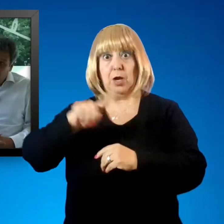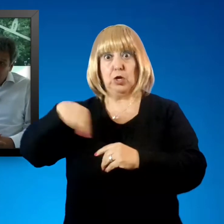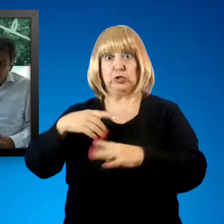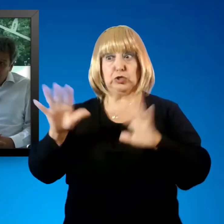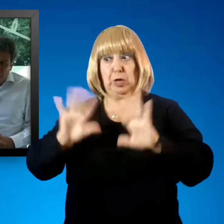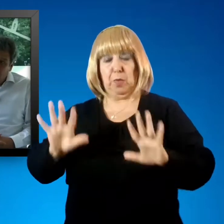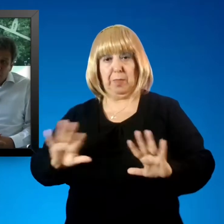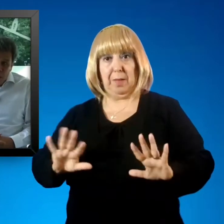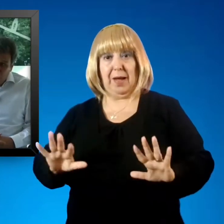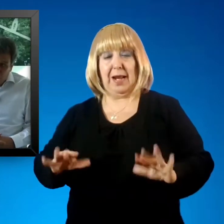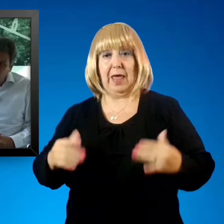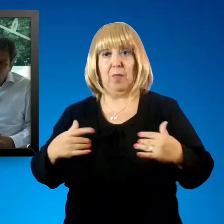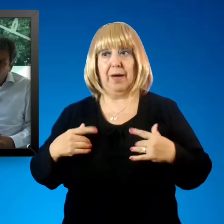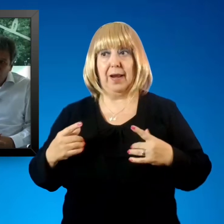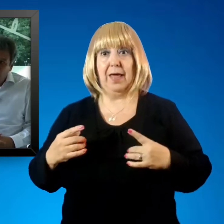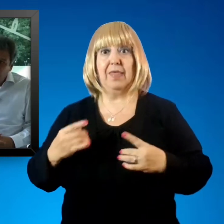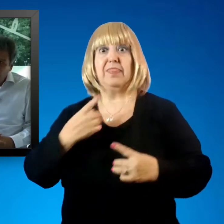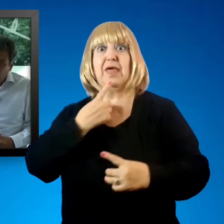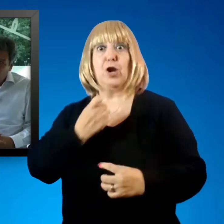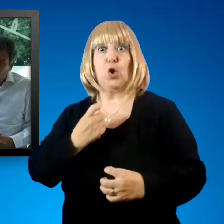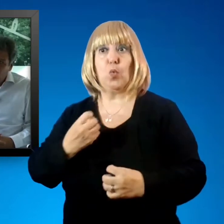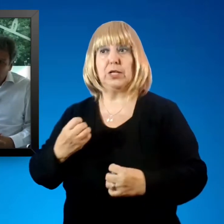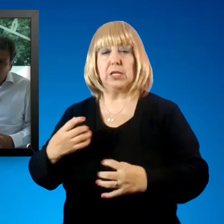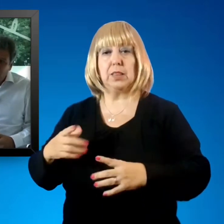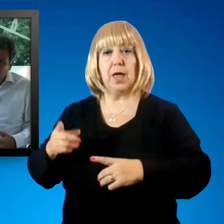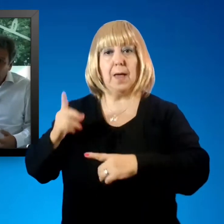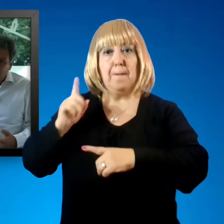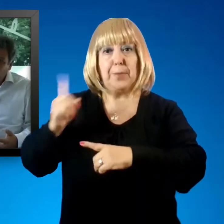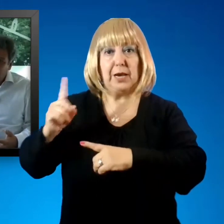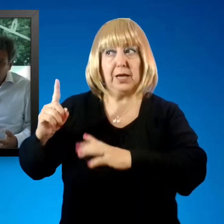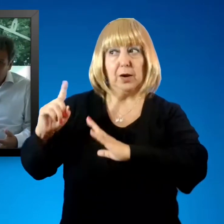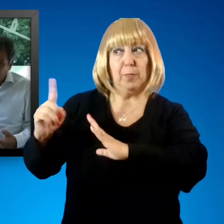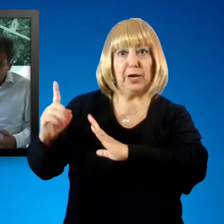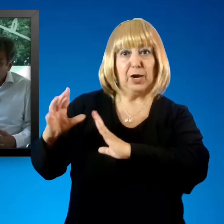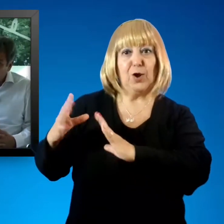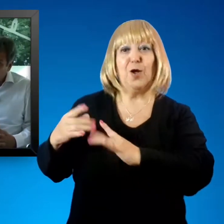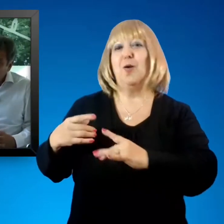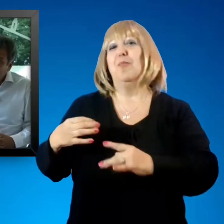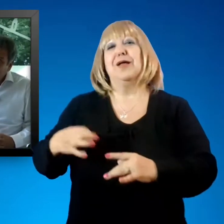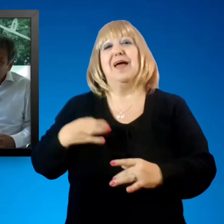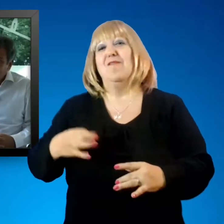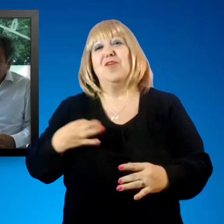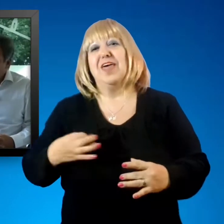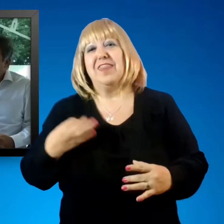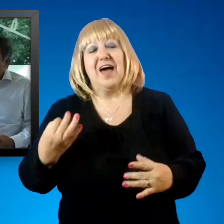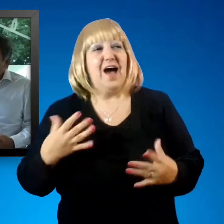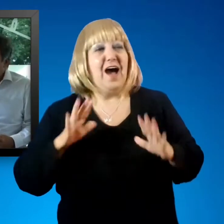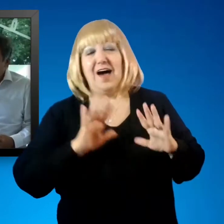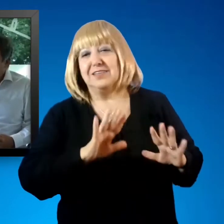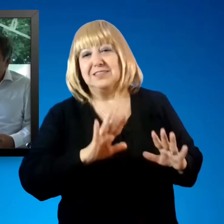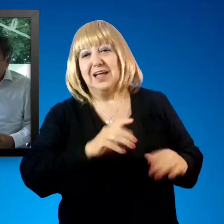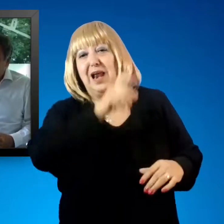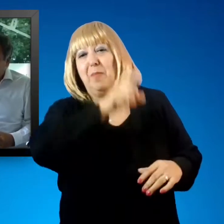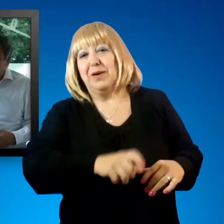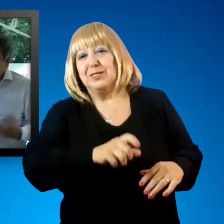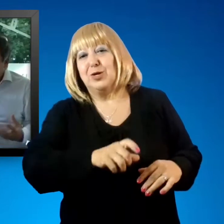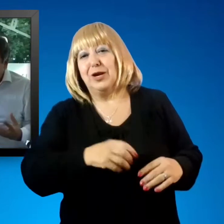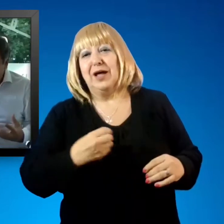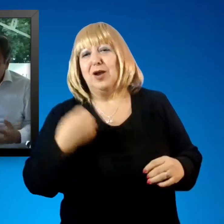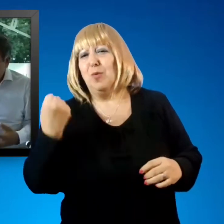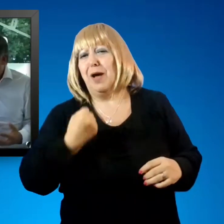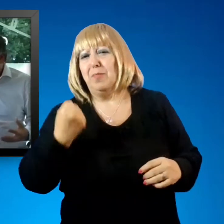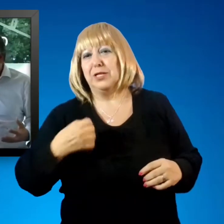estamos preparados para detectar el peligro, somos muy buenos, como básicamente lo más importante que hacemos es sobrevivir. Si vos decís cuál es la conducta humana